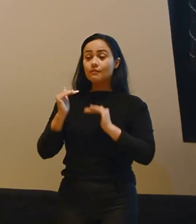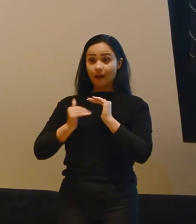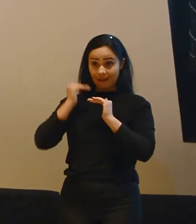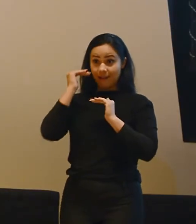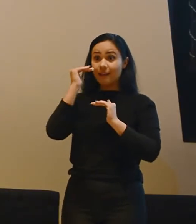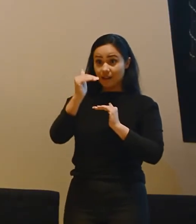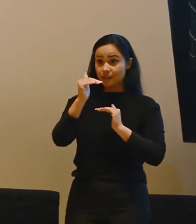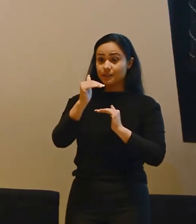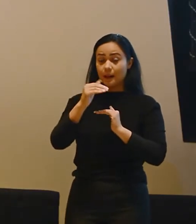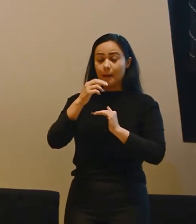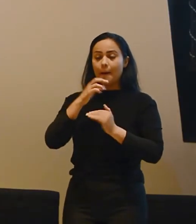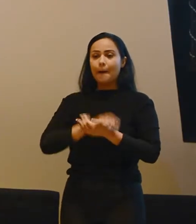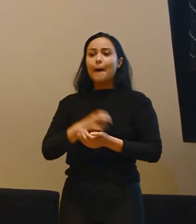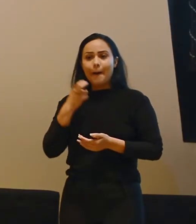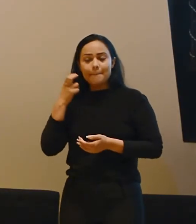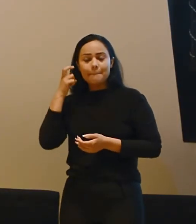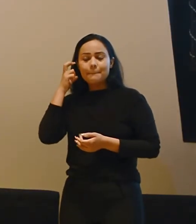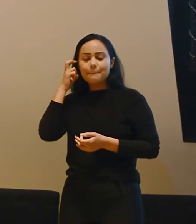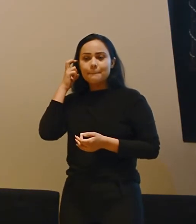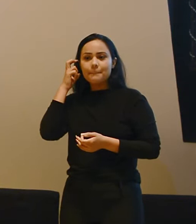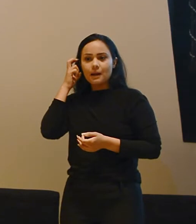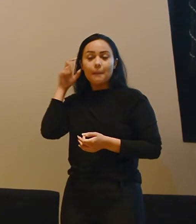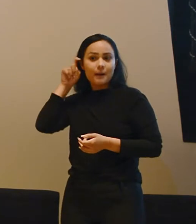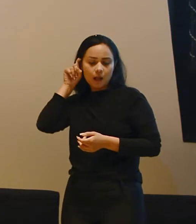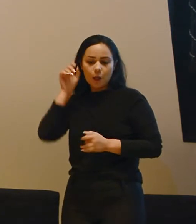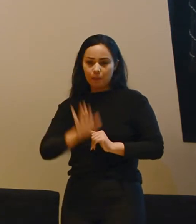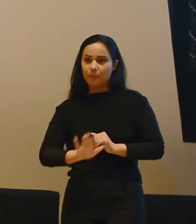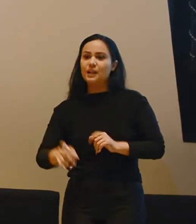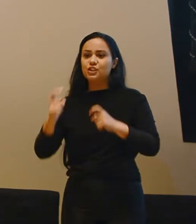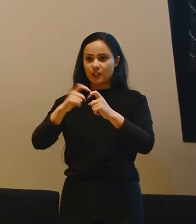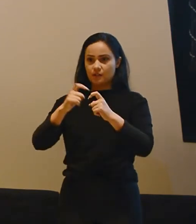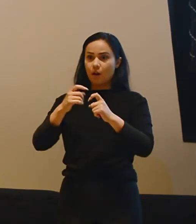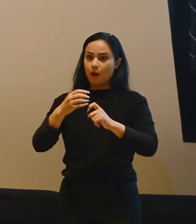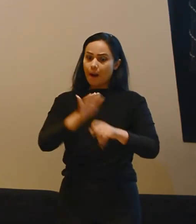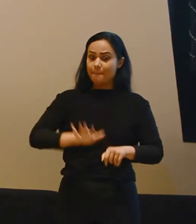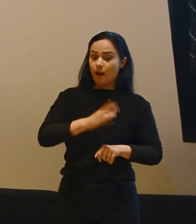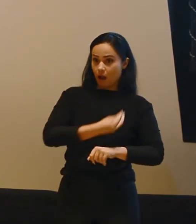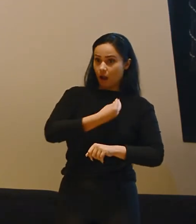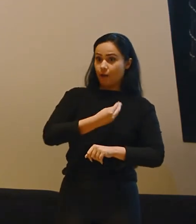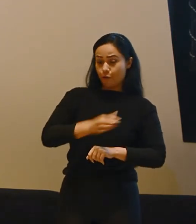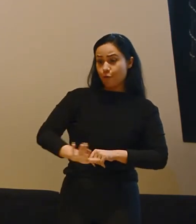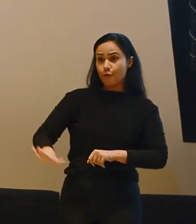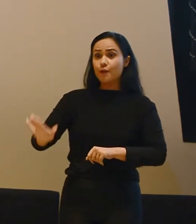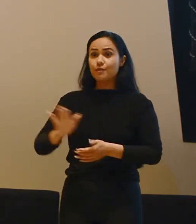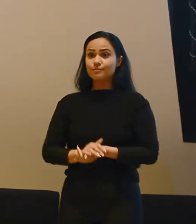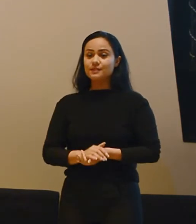disso, o aparelho pediátrico, ele tem um sistema operacional que foi desenvolvido para os ambientes que a criança vive, com a escola,